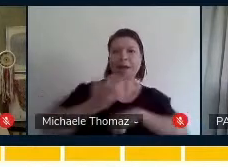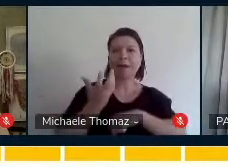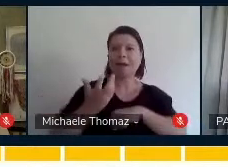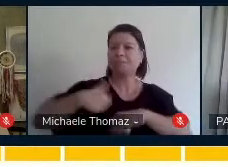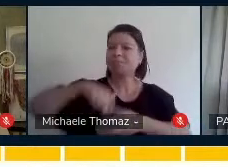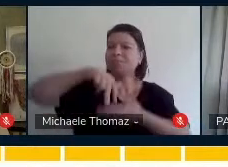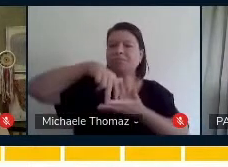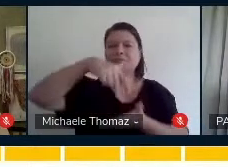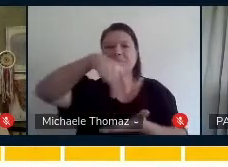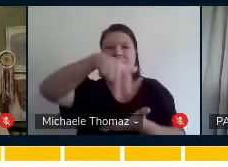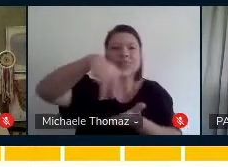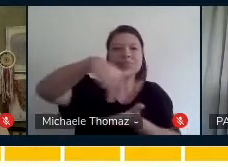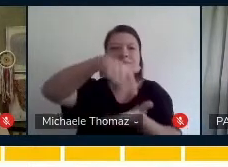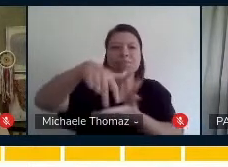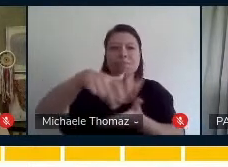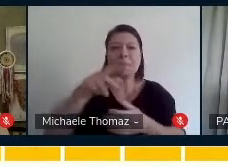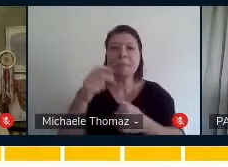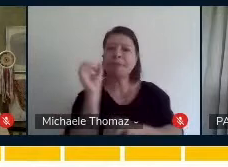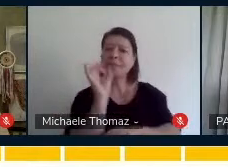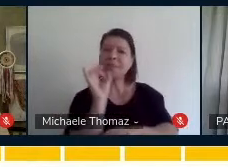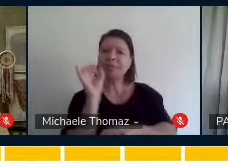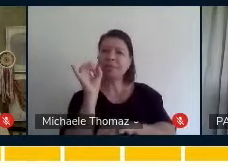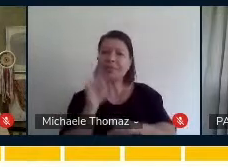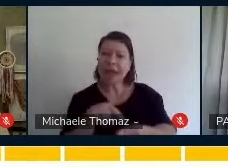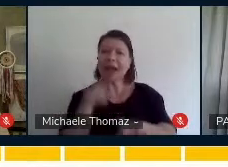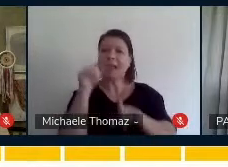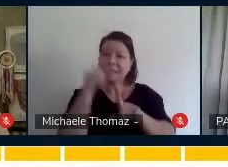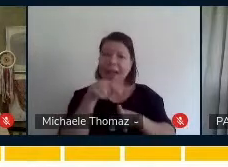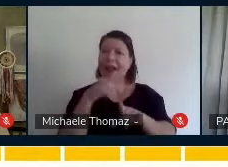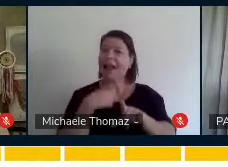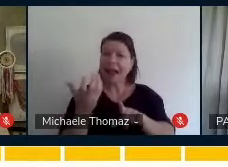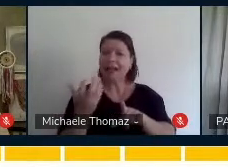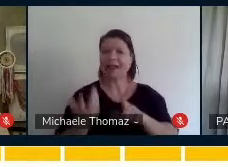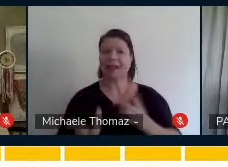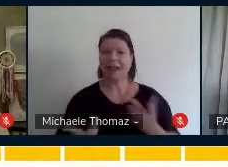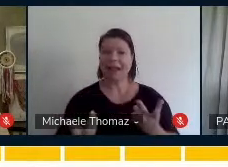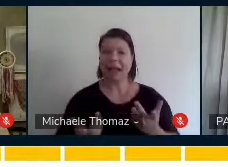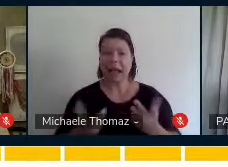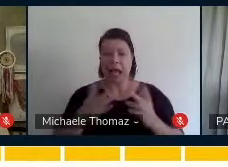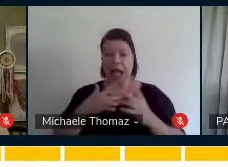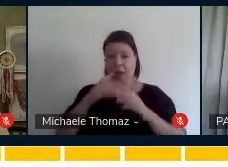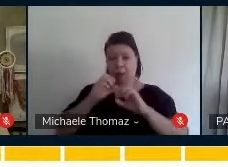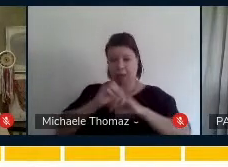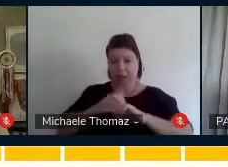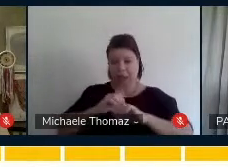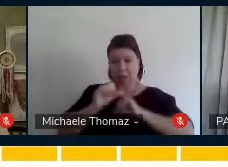dança e quando ela troca do papel de educanda para a educadora.